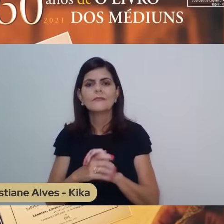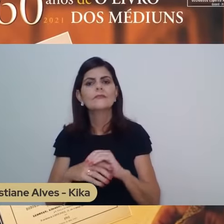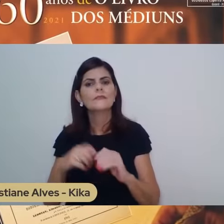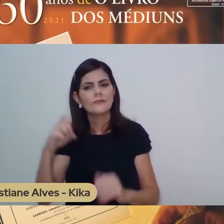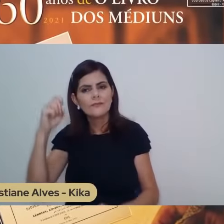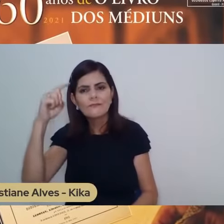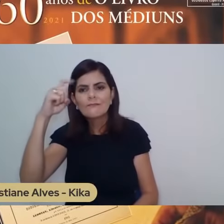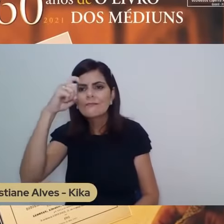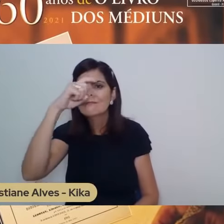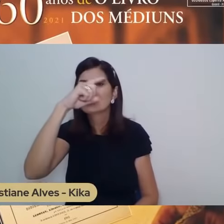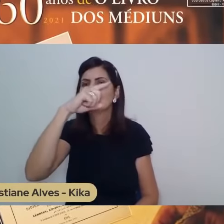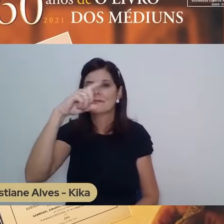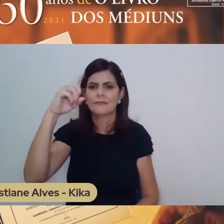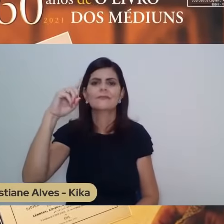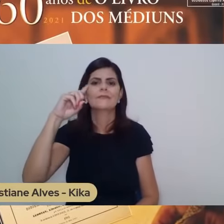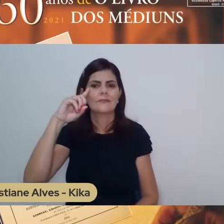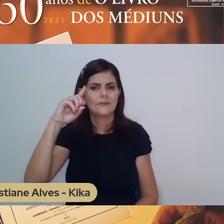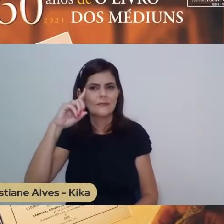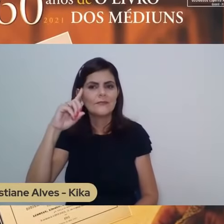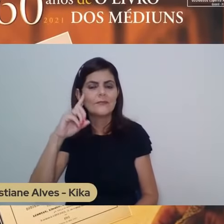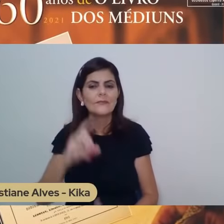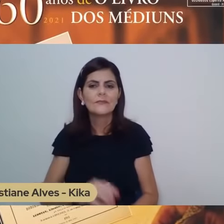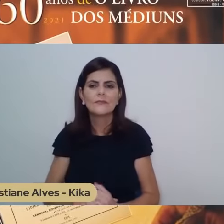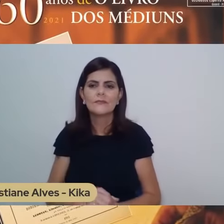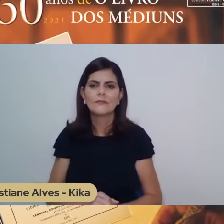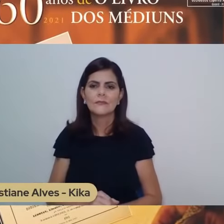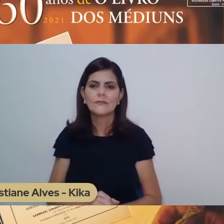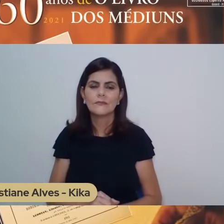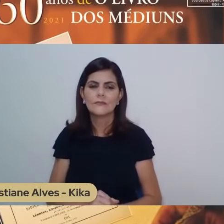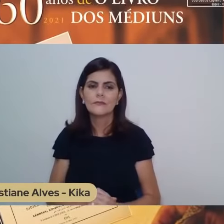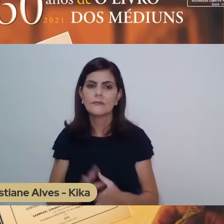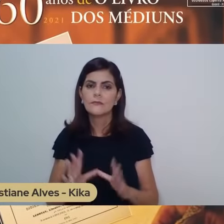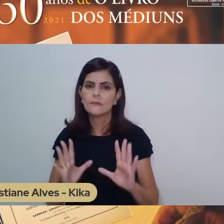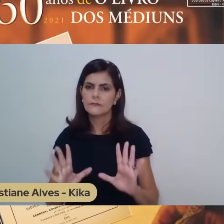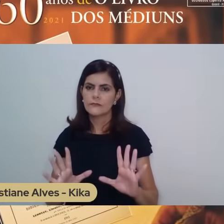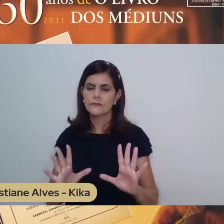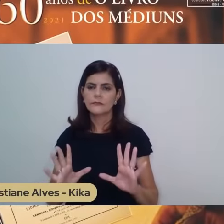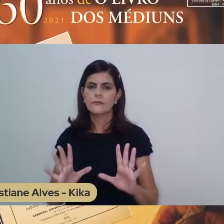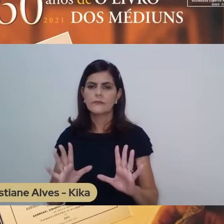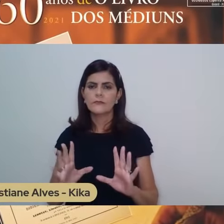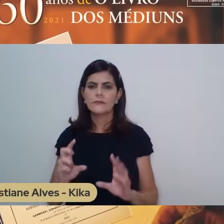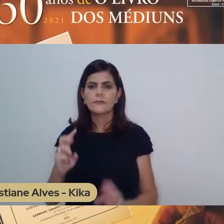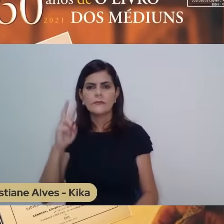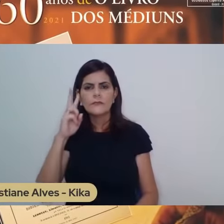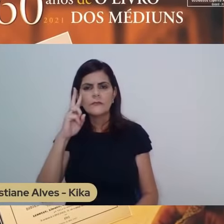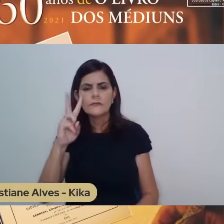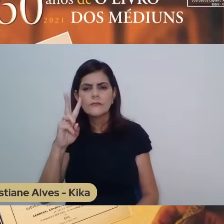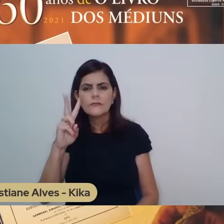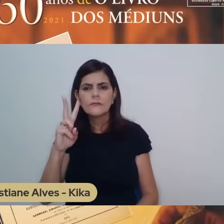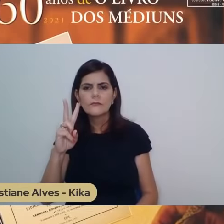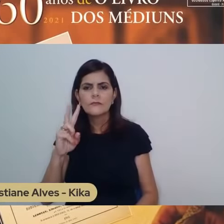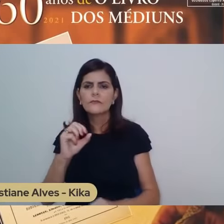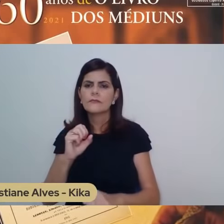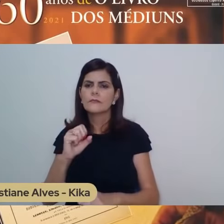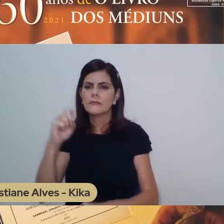mas de cada um deles, ao invés de simplesmente estacionar diante deles,